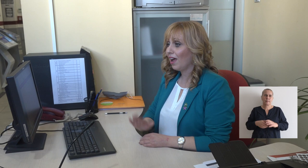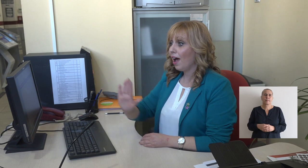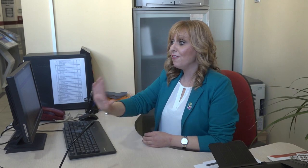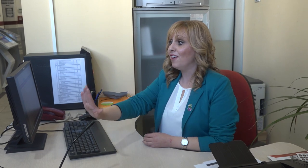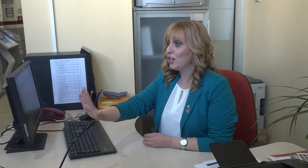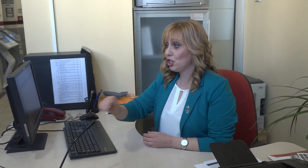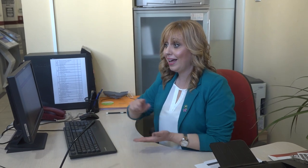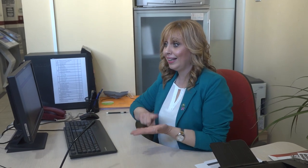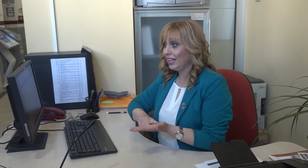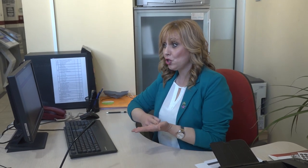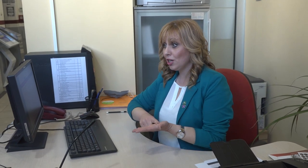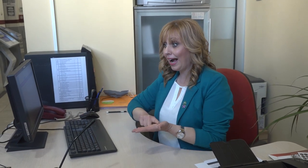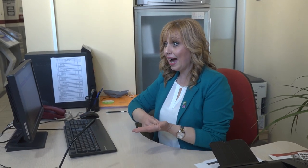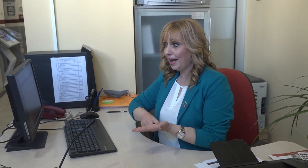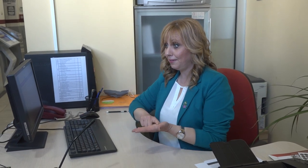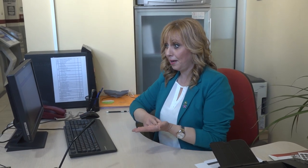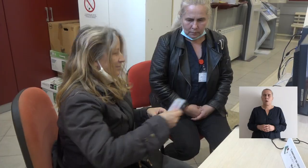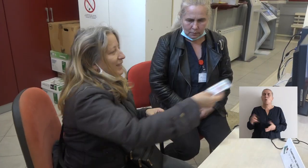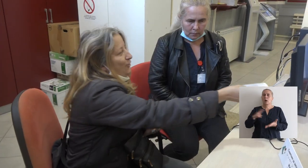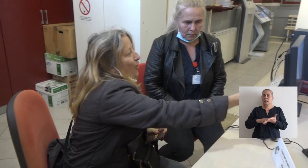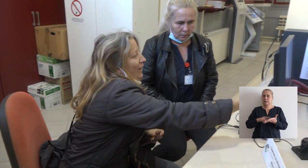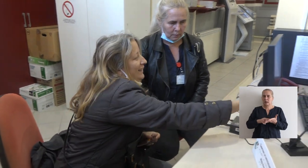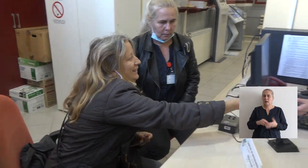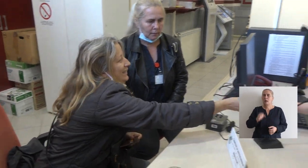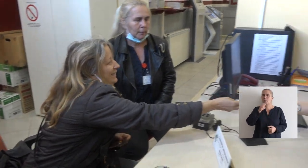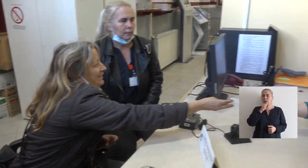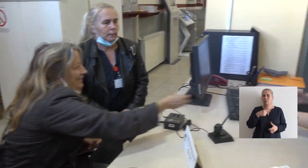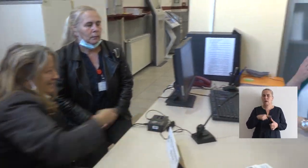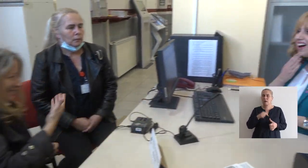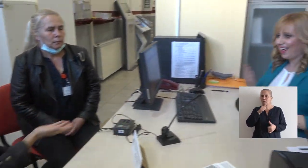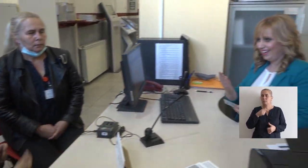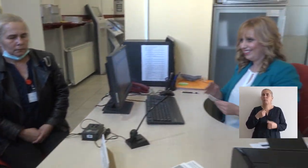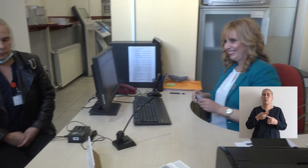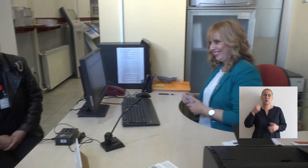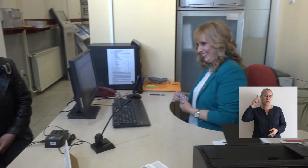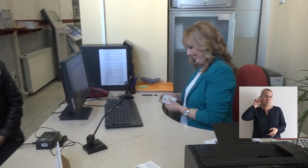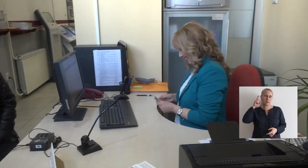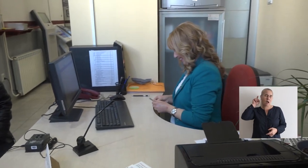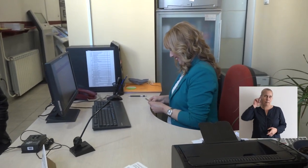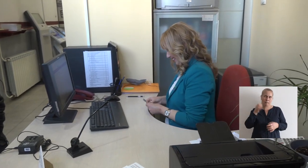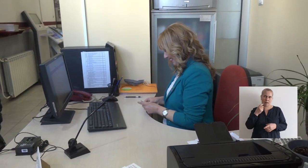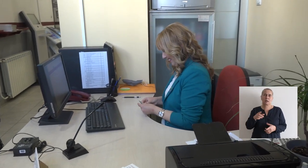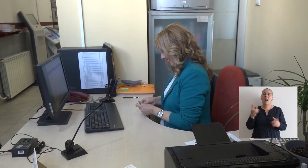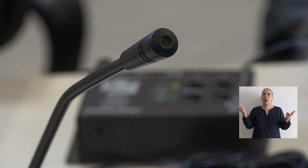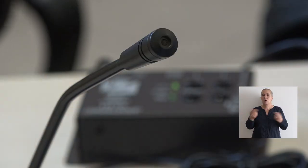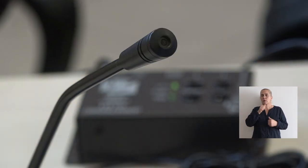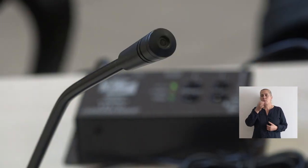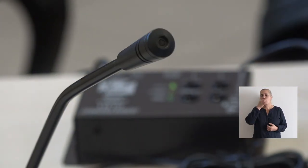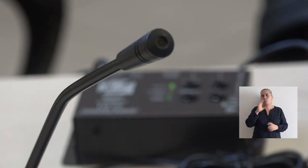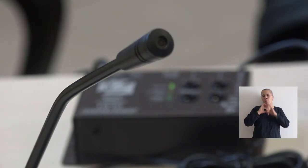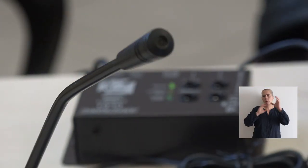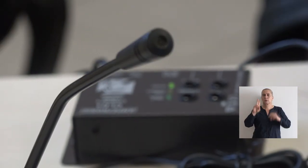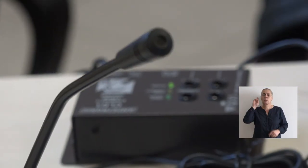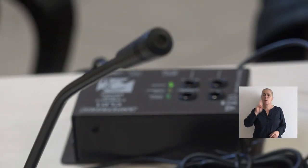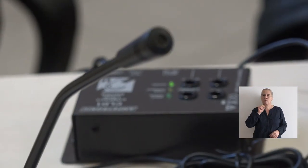jezikom. Vaša lična karta. U kancelariji mikrofon i pojačivač za slušni aparat, za što lakšu i bolju